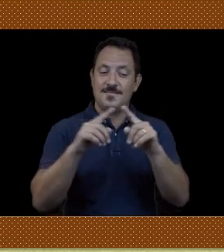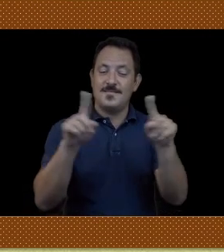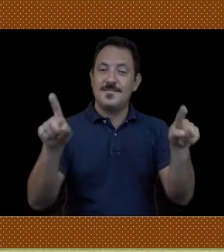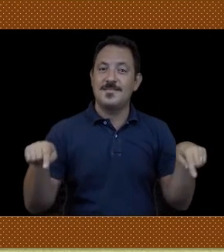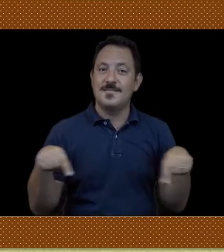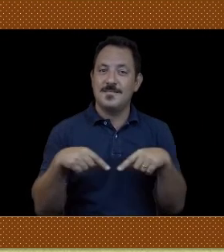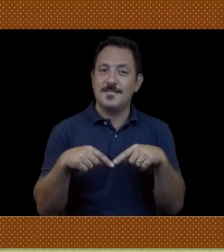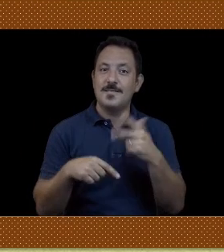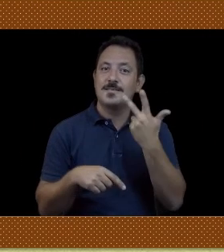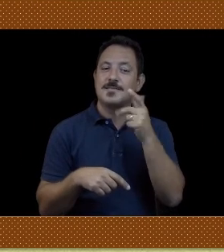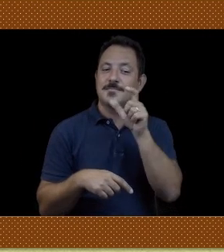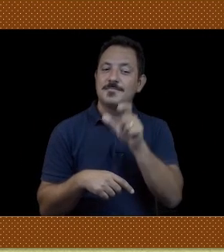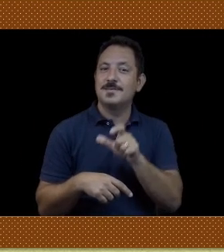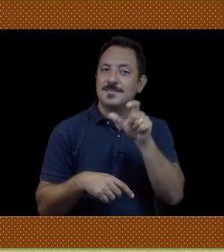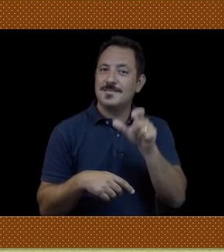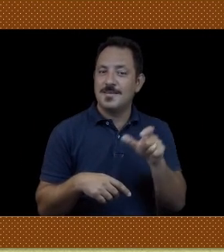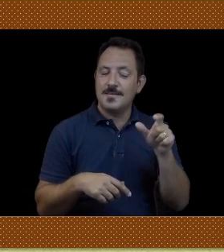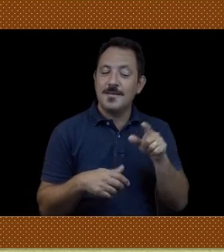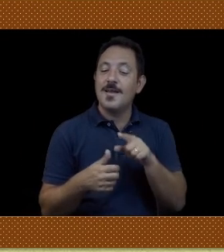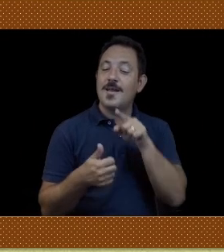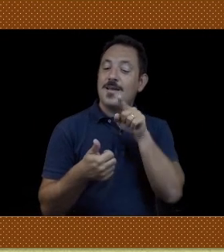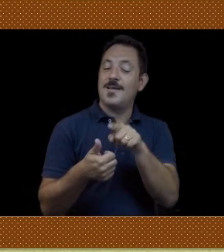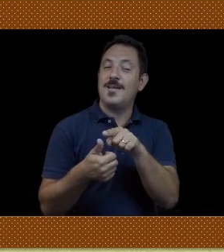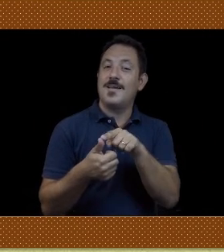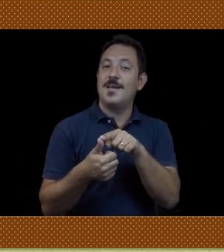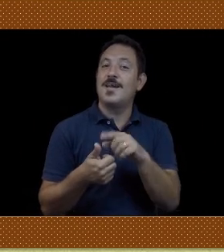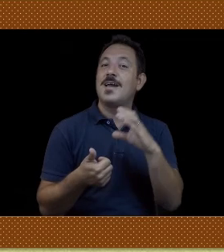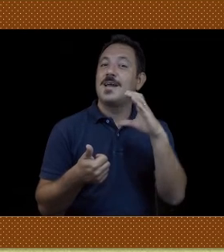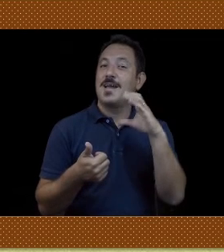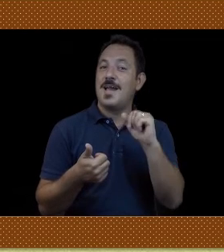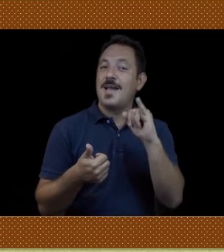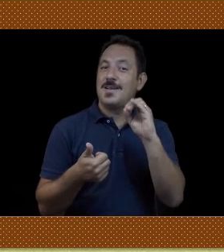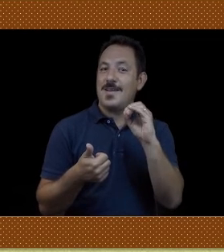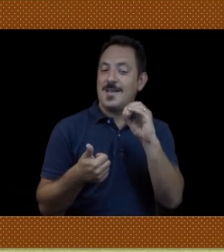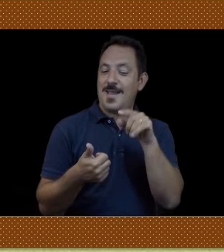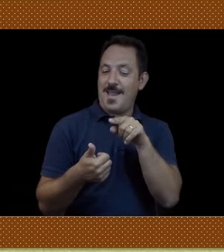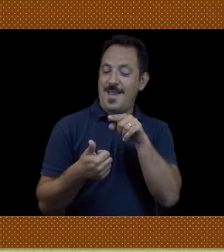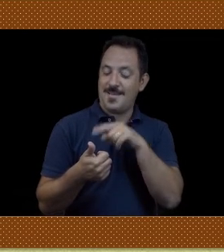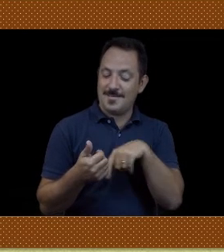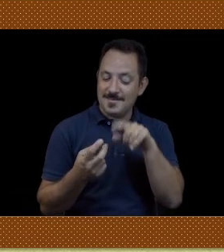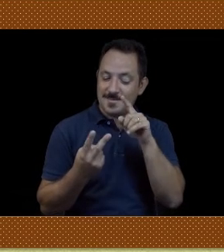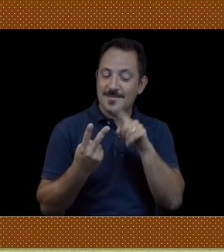Era un disegno di Caio, Patrizio e Arturo